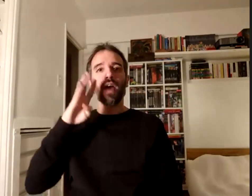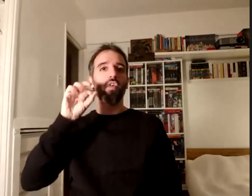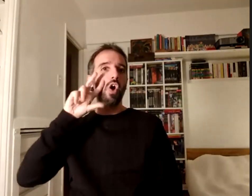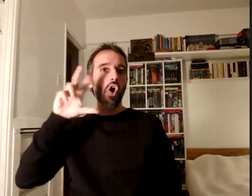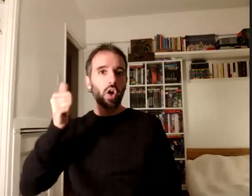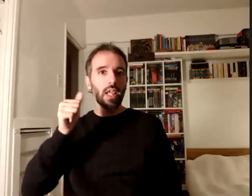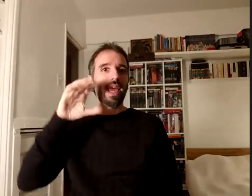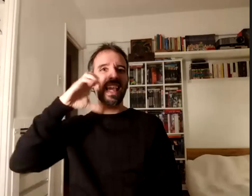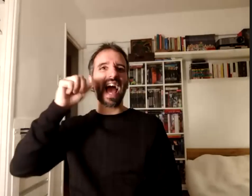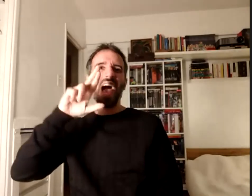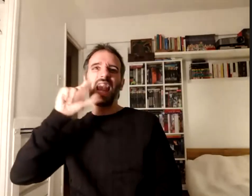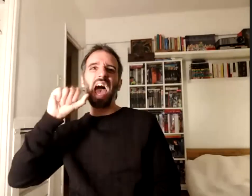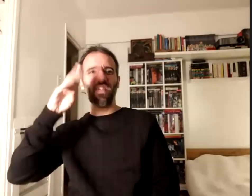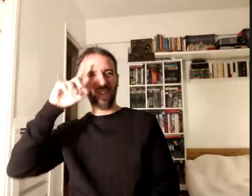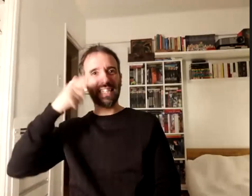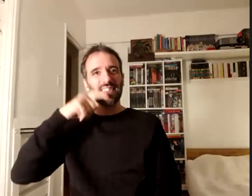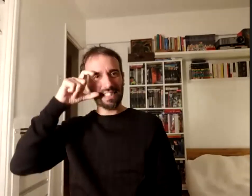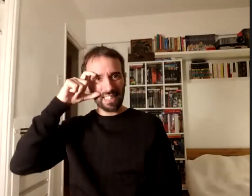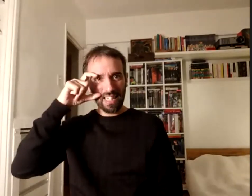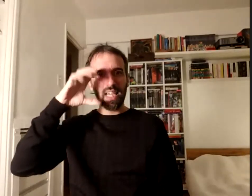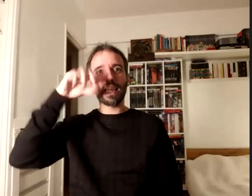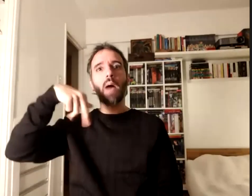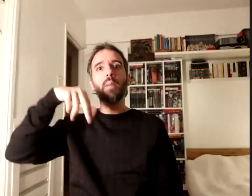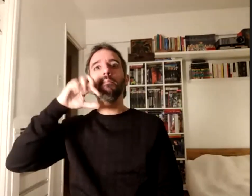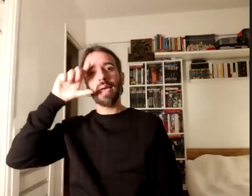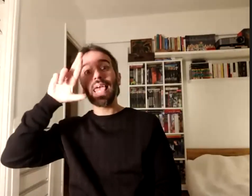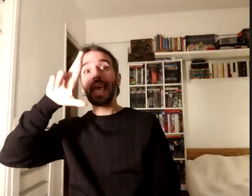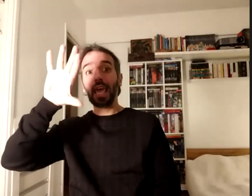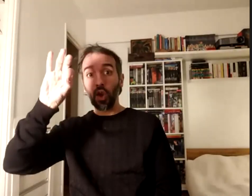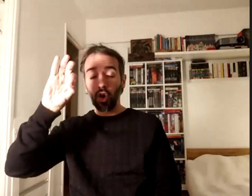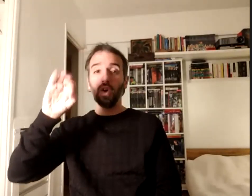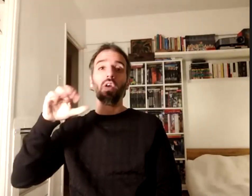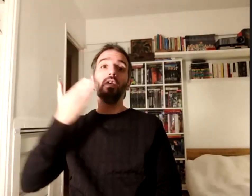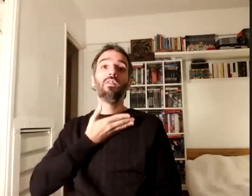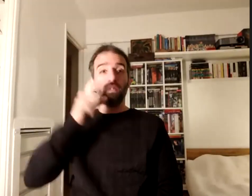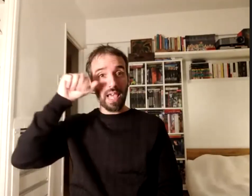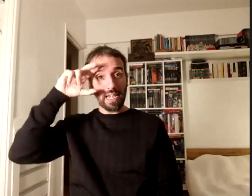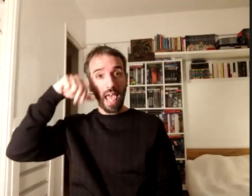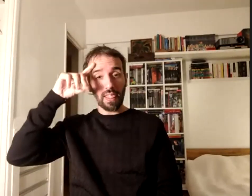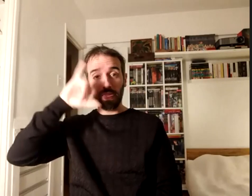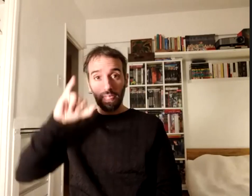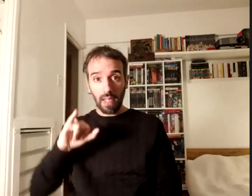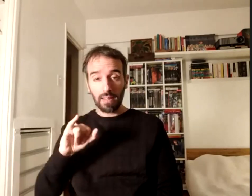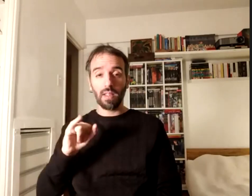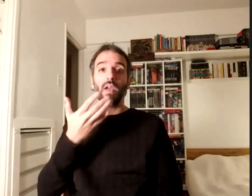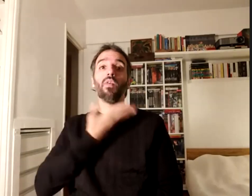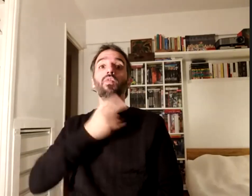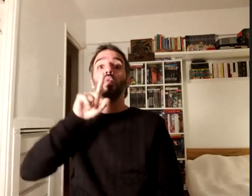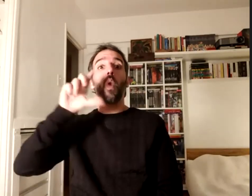y a José Campero Francisco Fernández Florencia Fulana Clara Galone